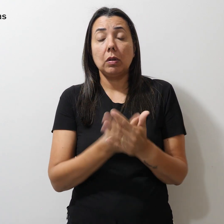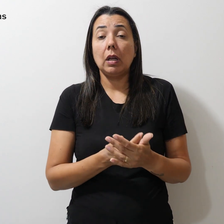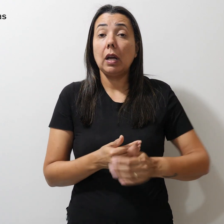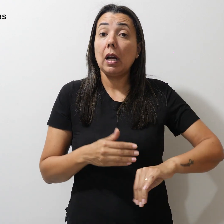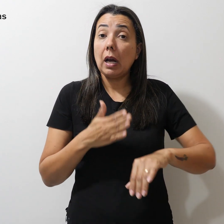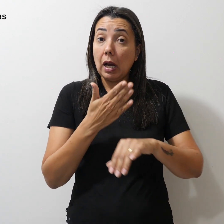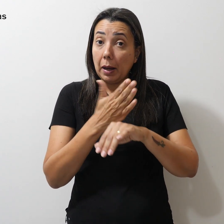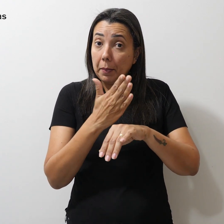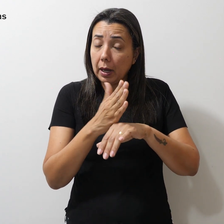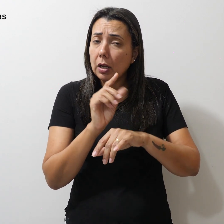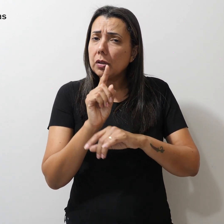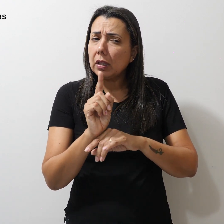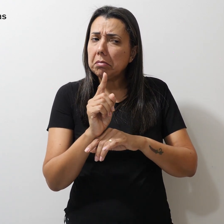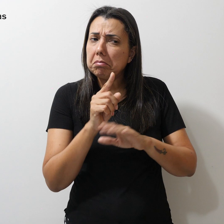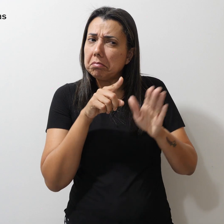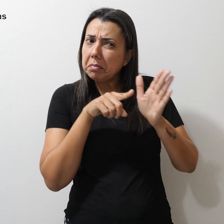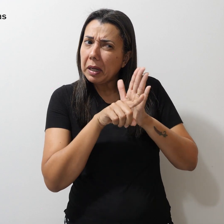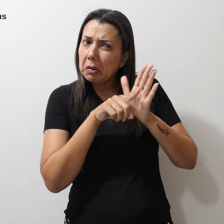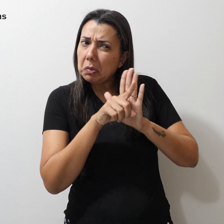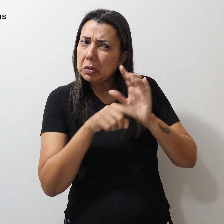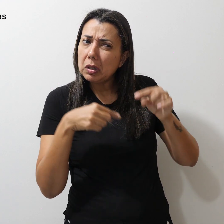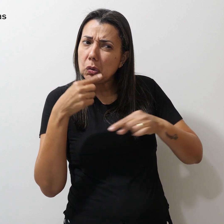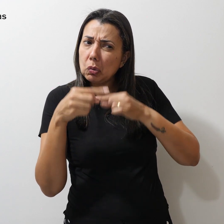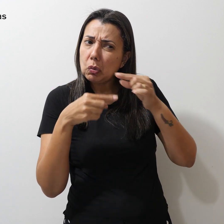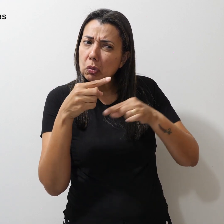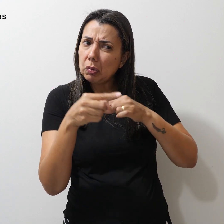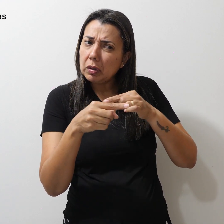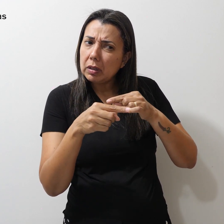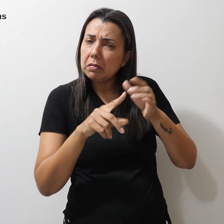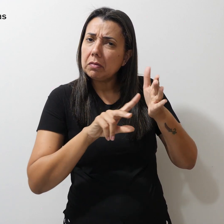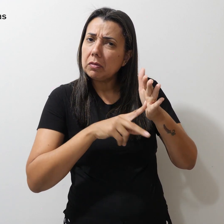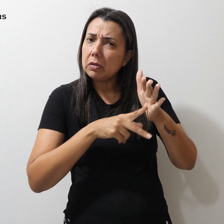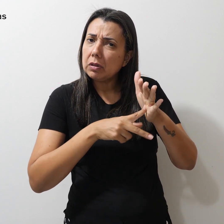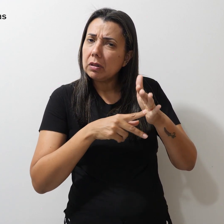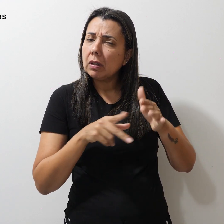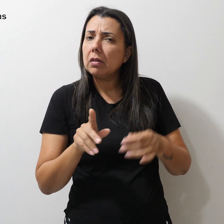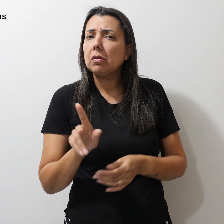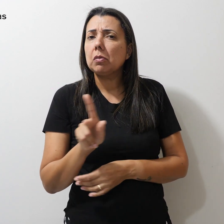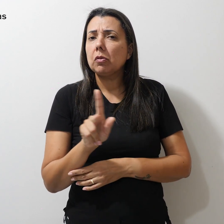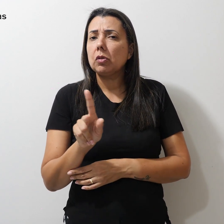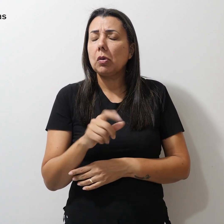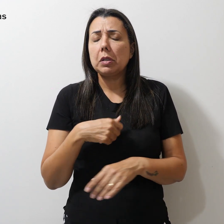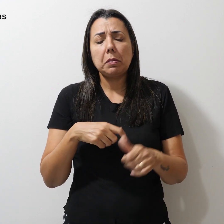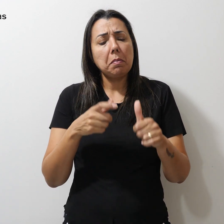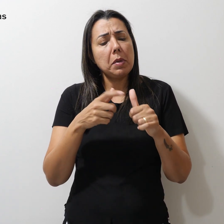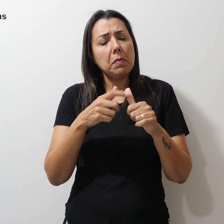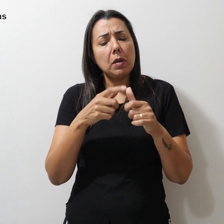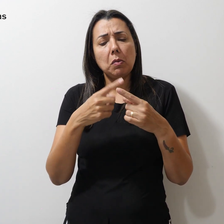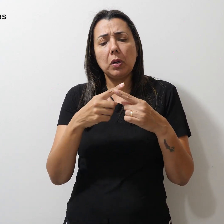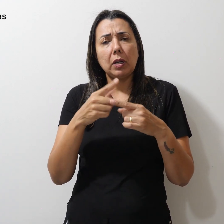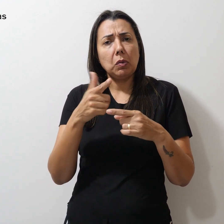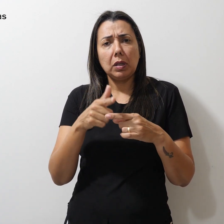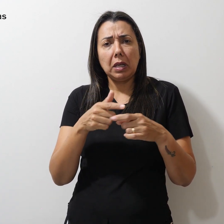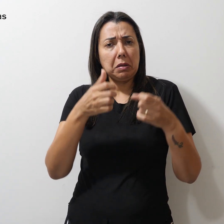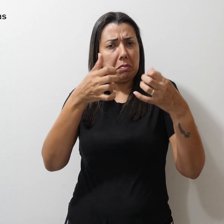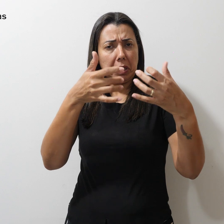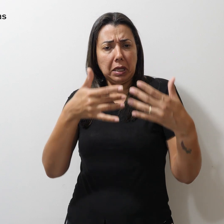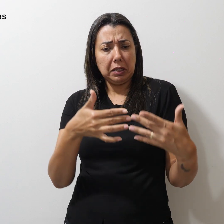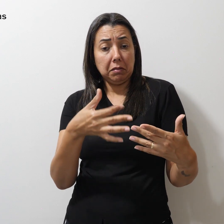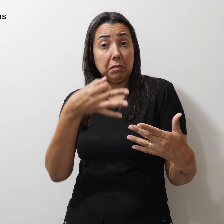levanta questionamentos da entidade sindical. Primeiro, porque não há justificativa para